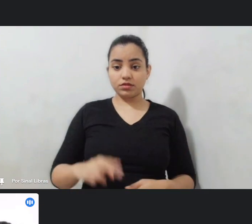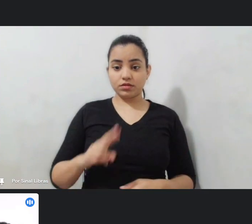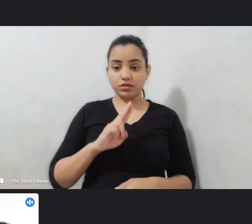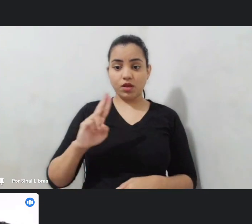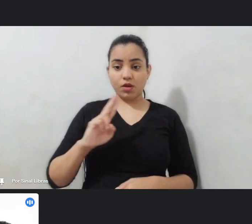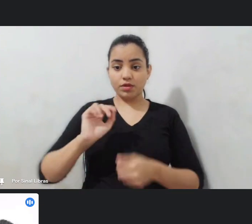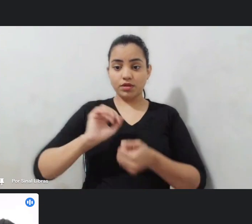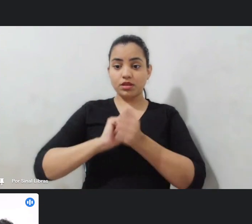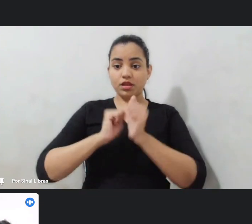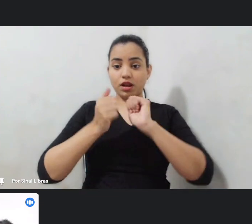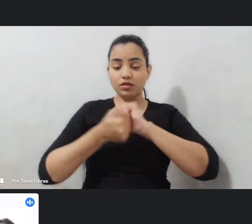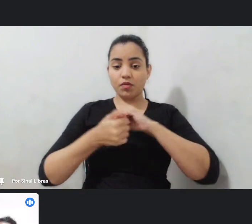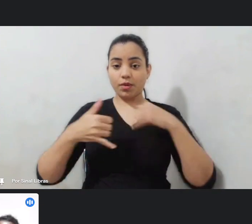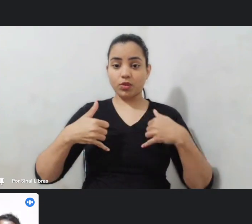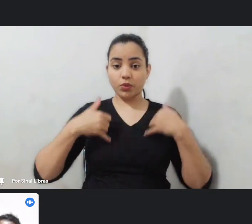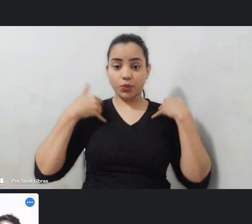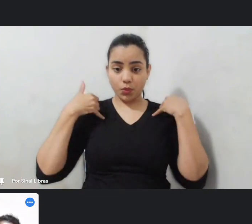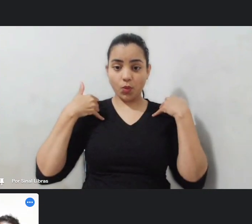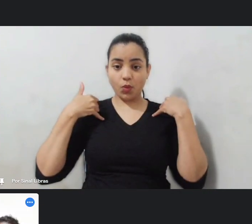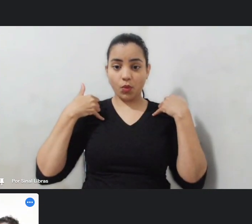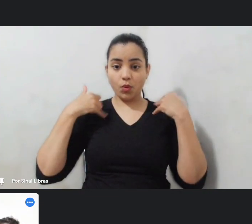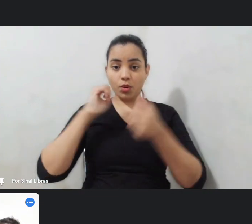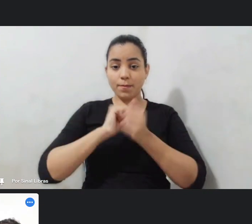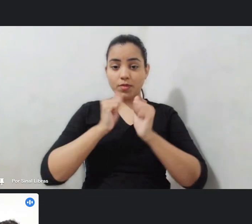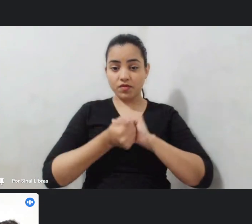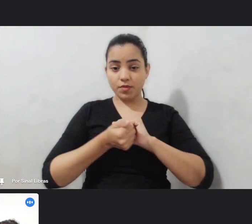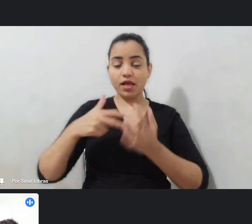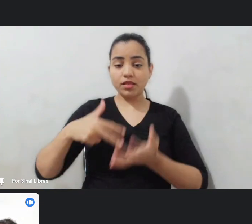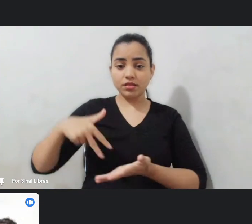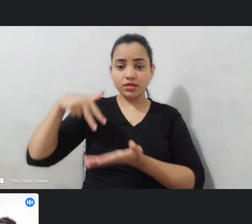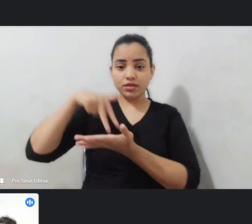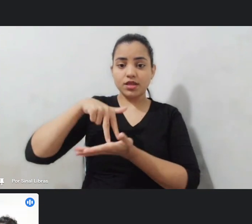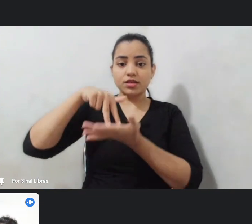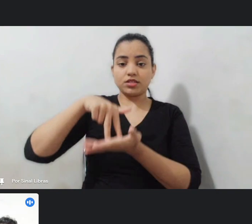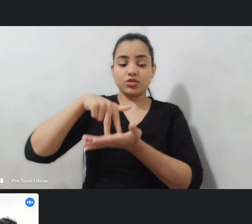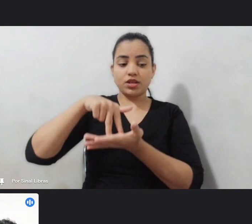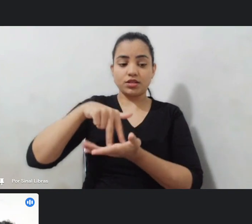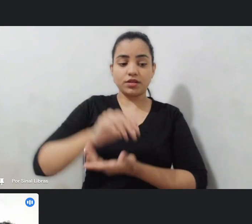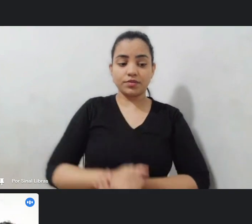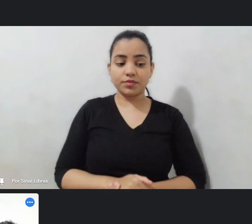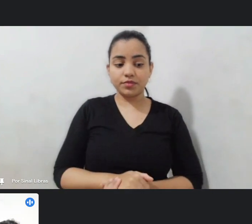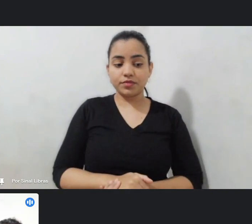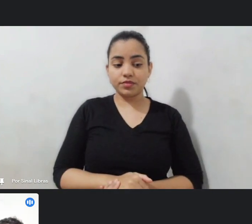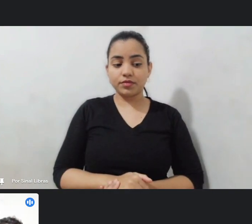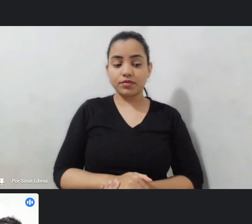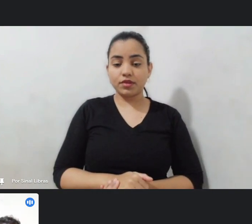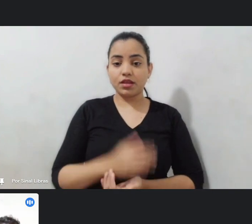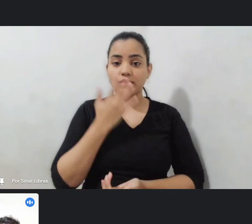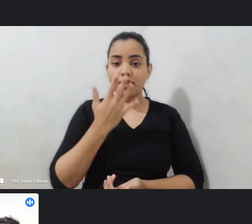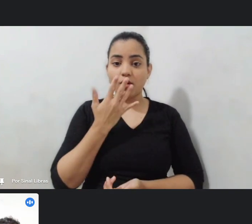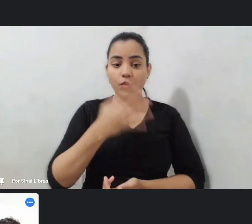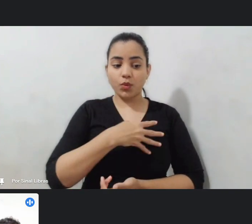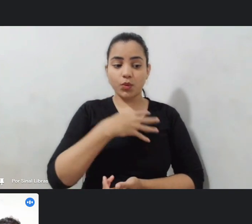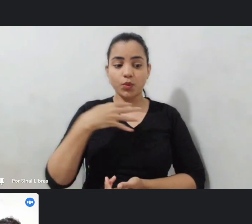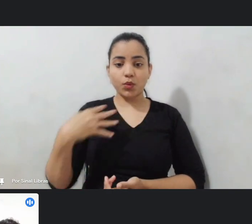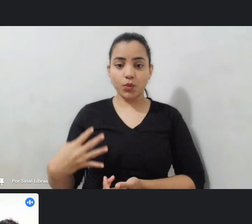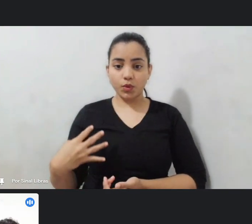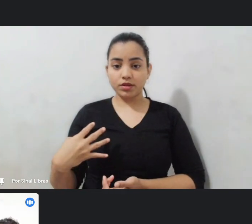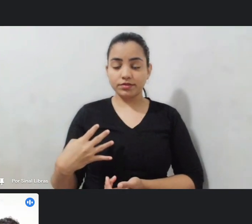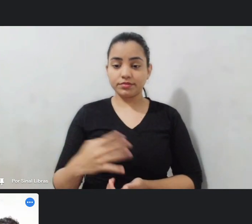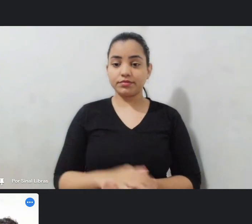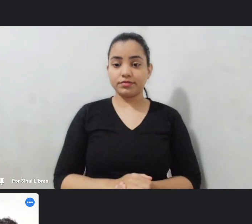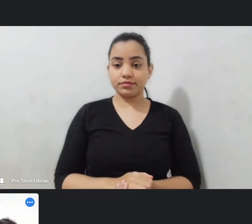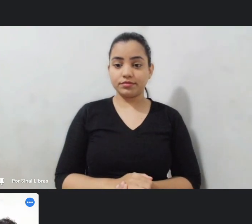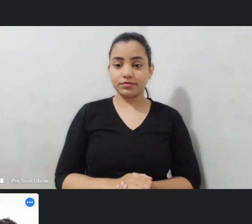transformando orgulho em resistência nas cores do arco-íris a estampa aqui da minha